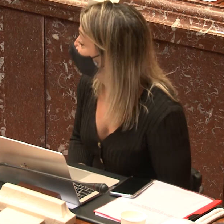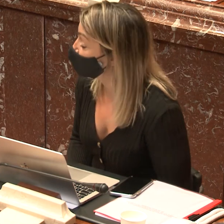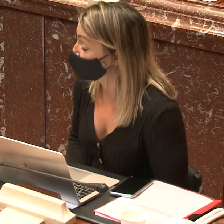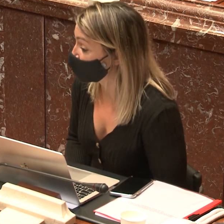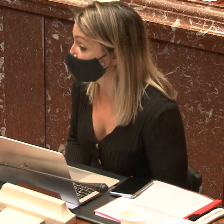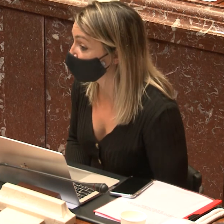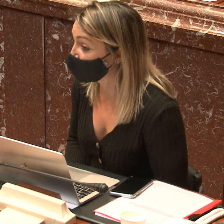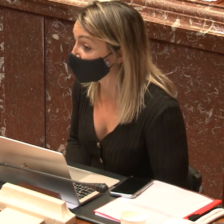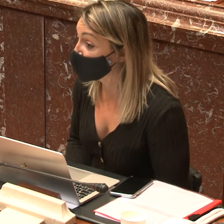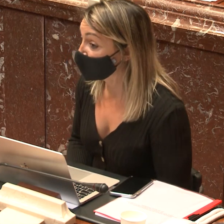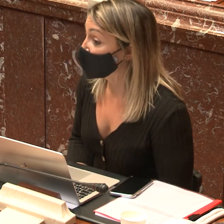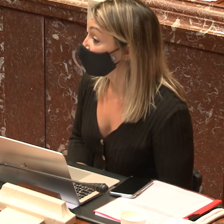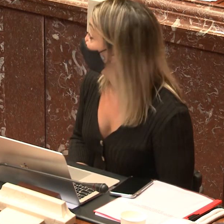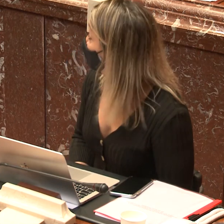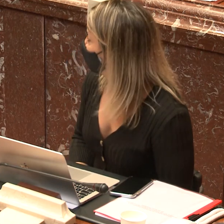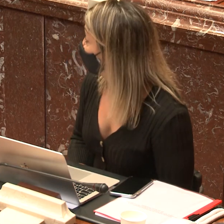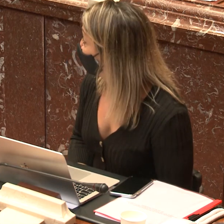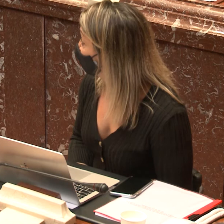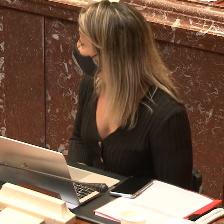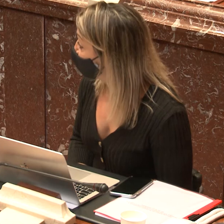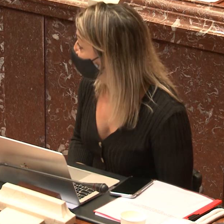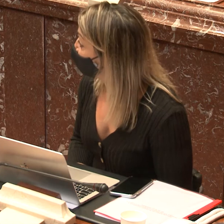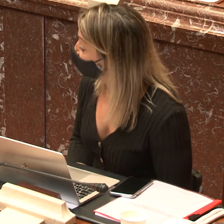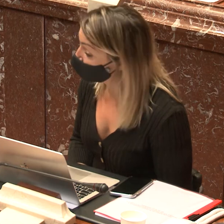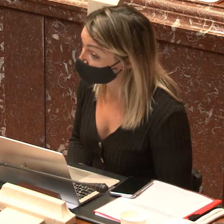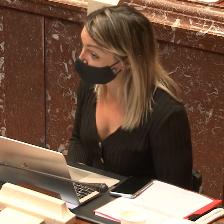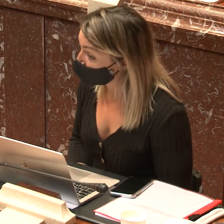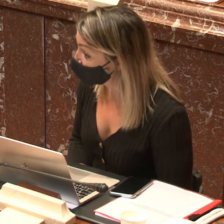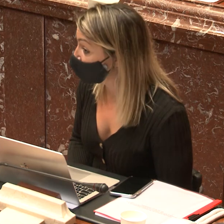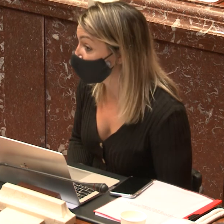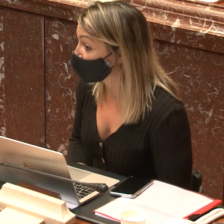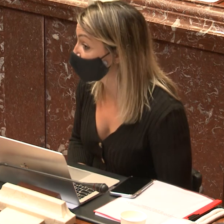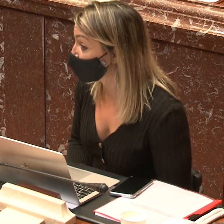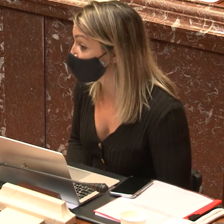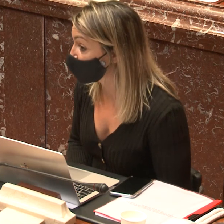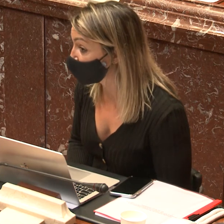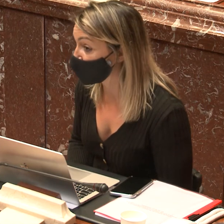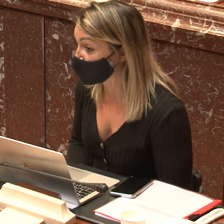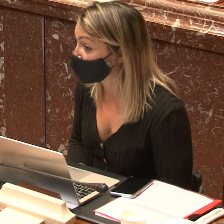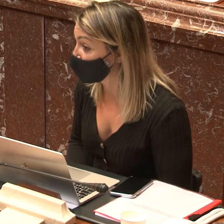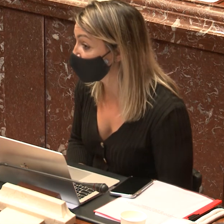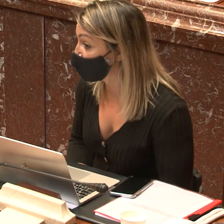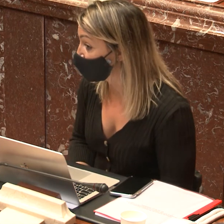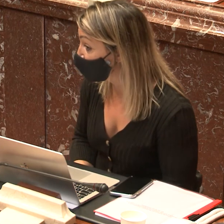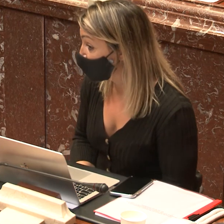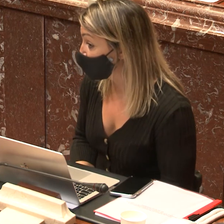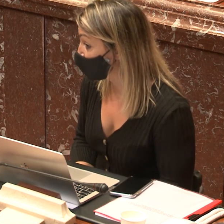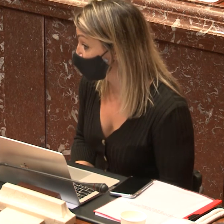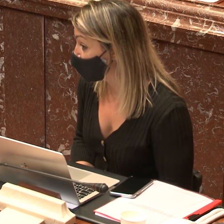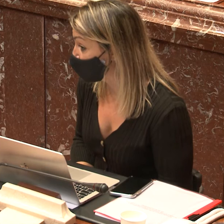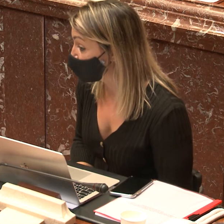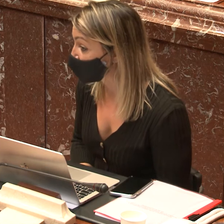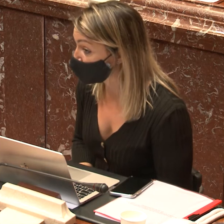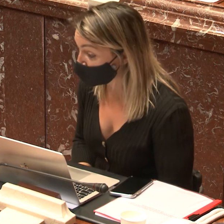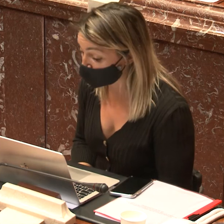acuerdo del Consejo de Gobierno que todas las intervenciones tanto del presidente como de cualquier consejero siempre en materia de